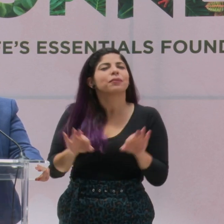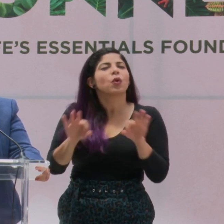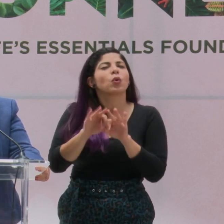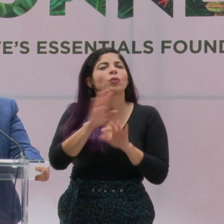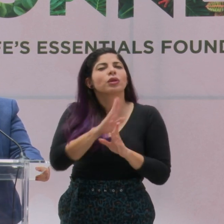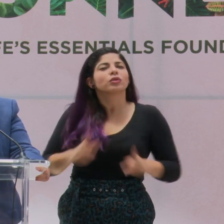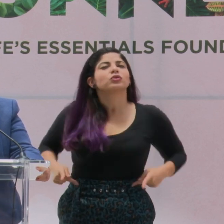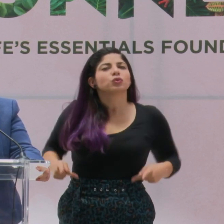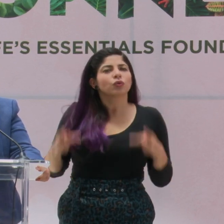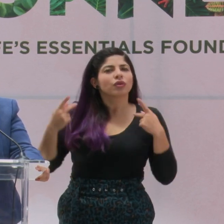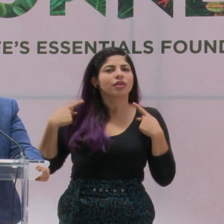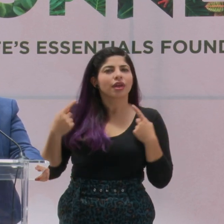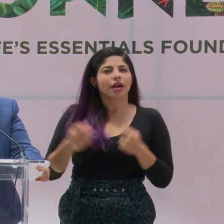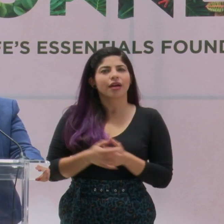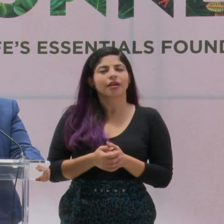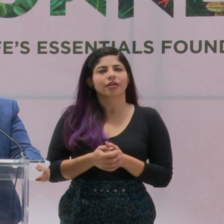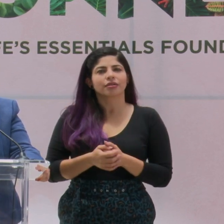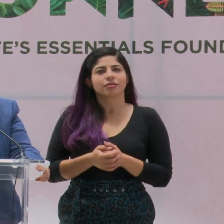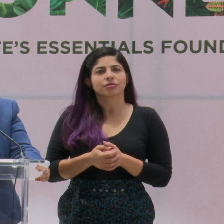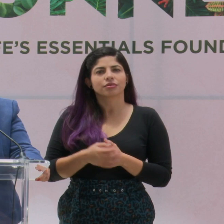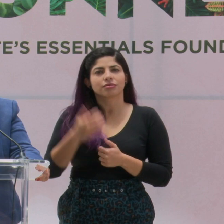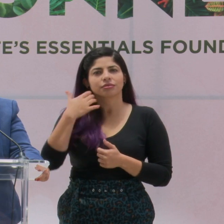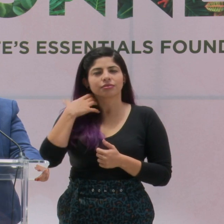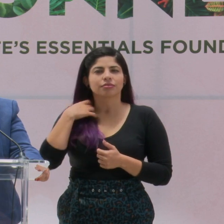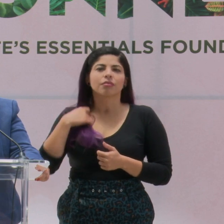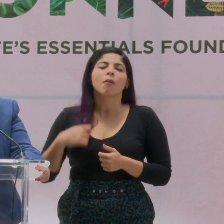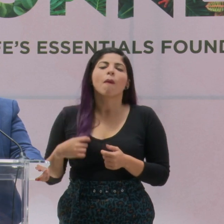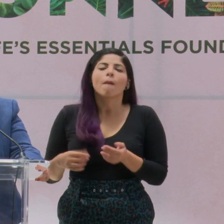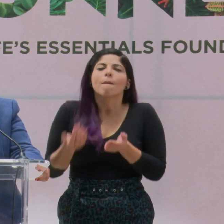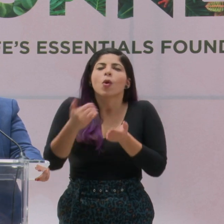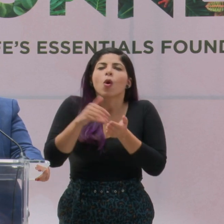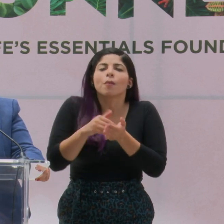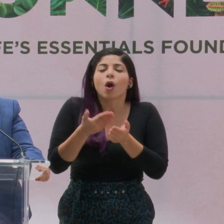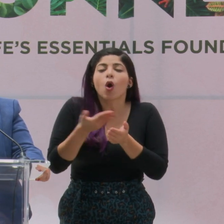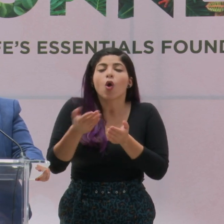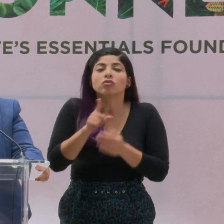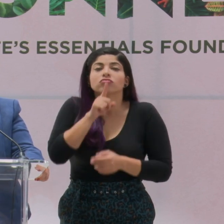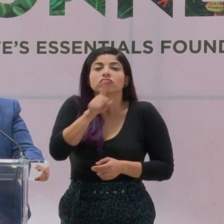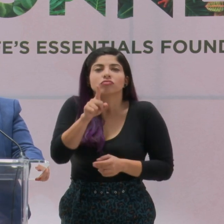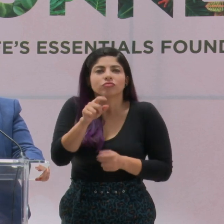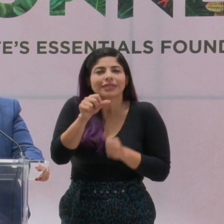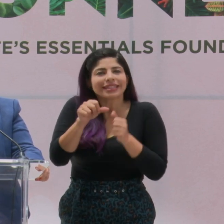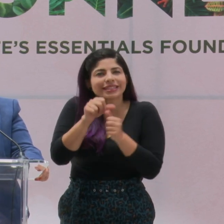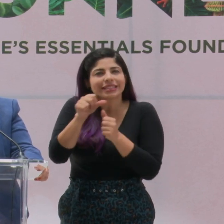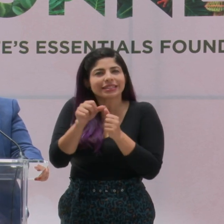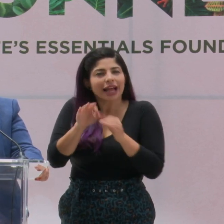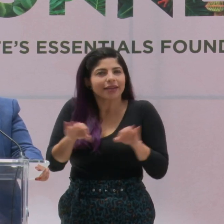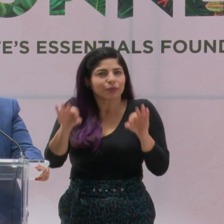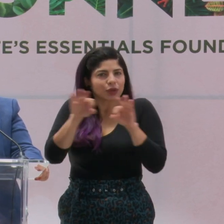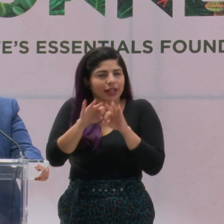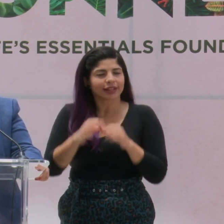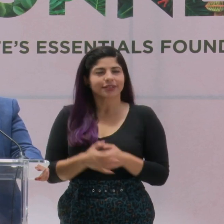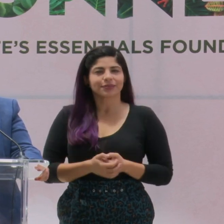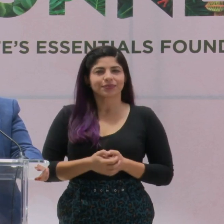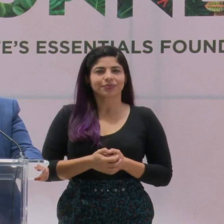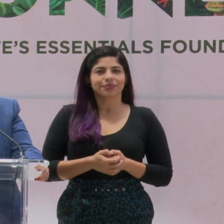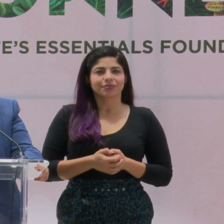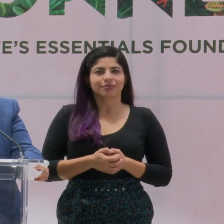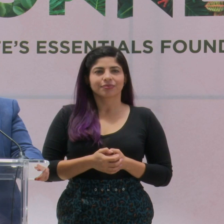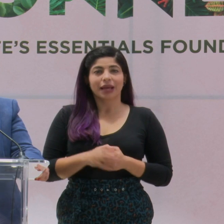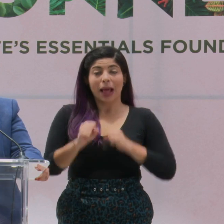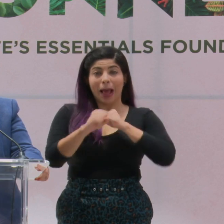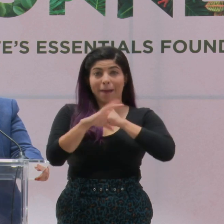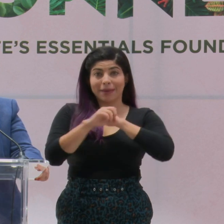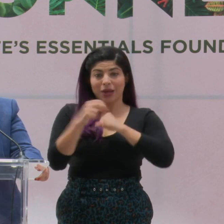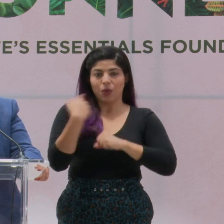de la vida. De regreso a lo que es esencial. Y la campaña